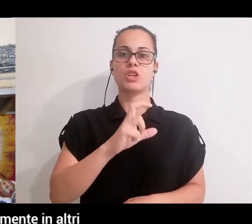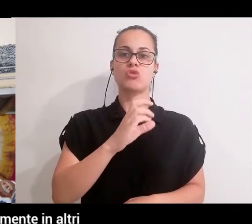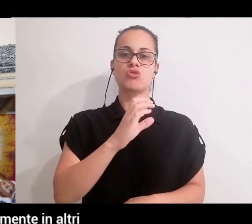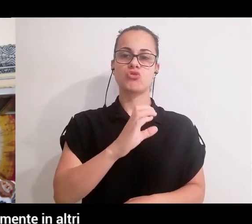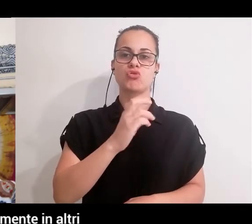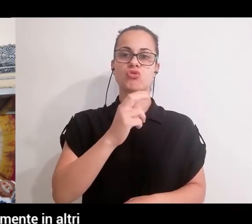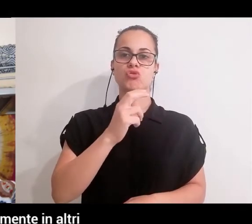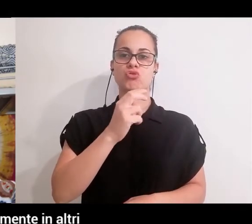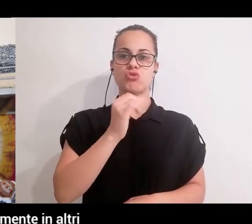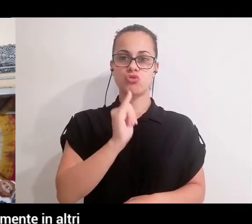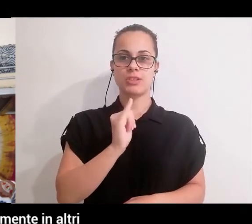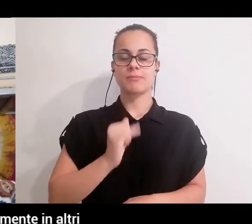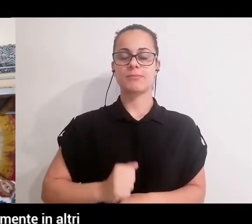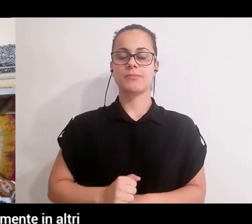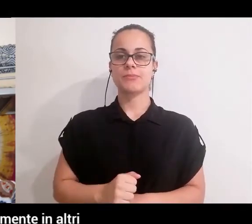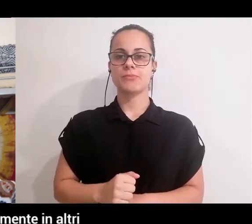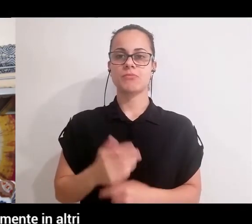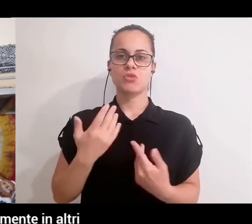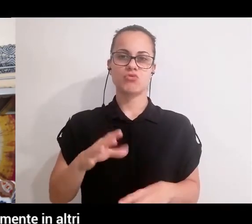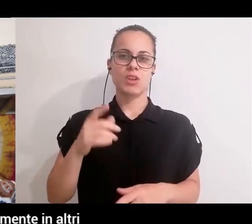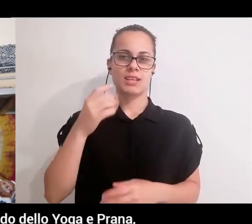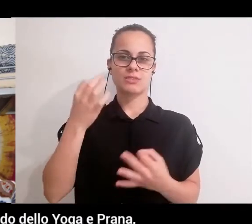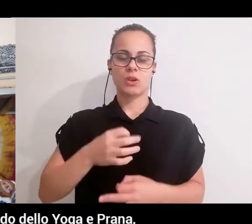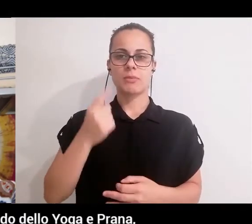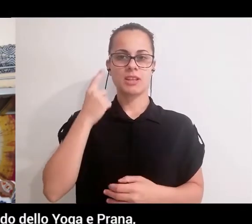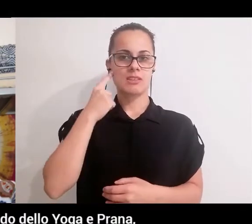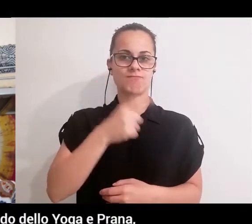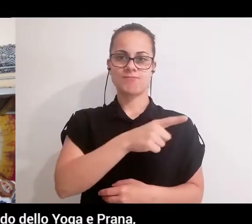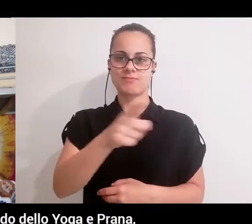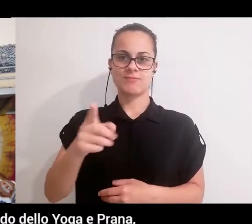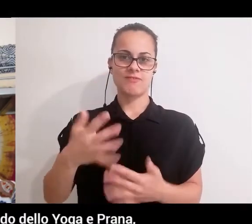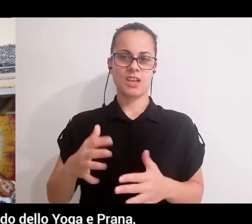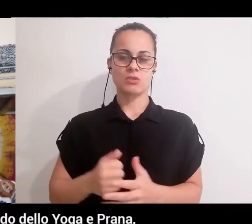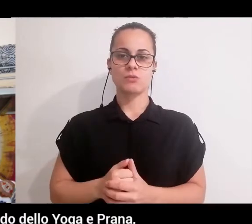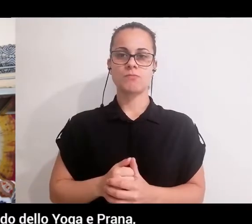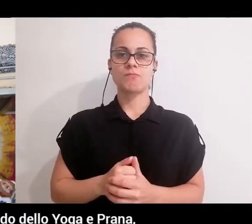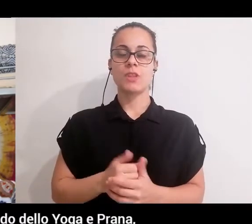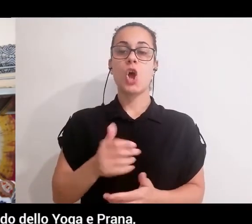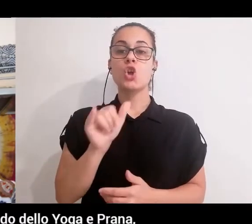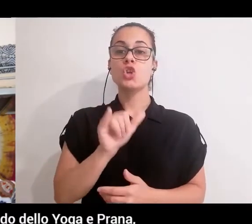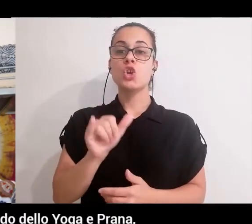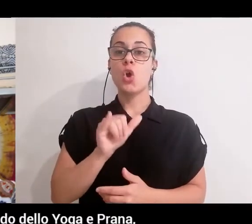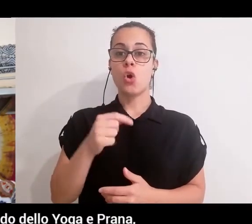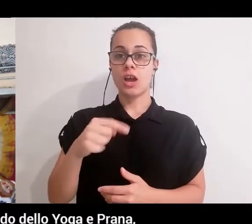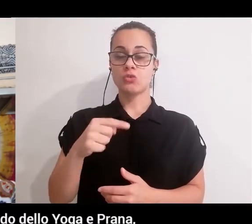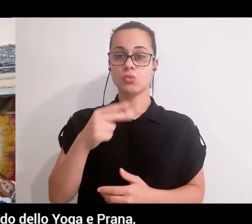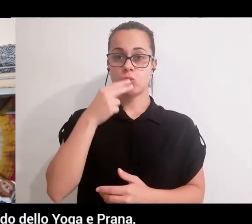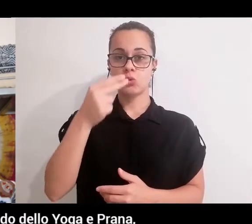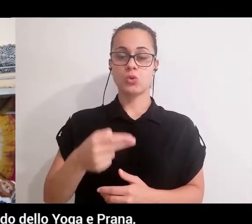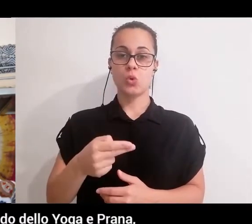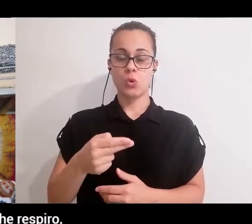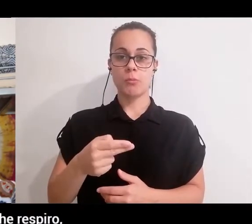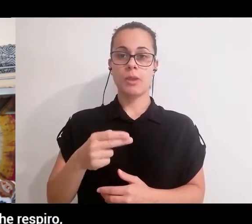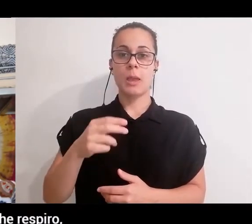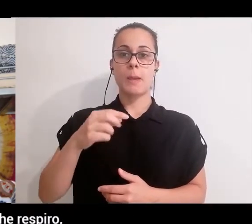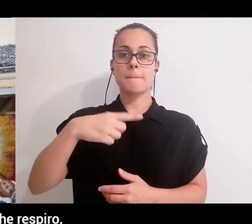'avremmo già sentita nominare probabilmente in altri ambiti. Poi viene chiamato Prana nel mondo dello yoga, e